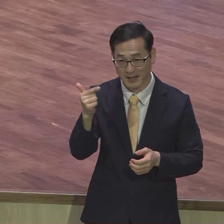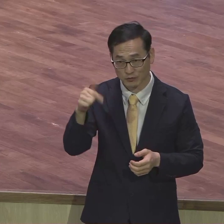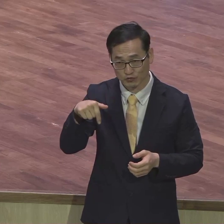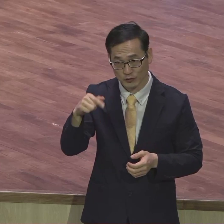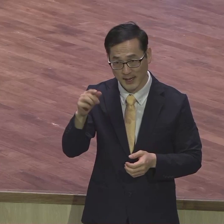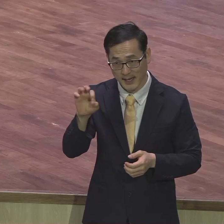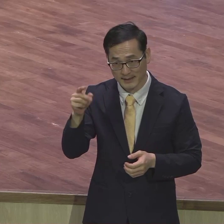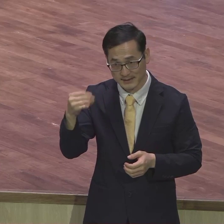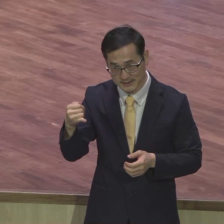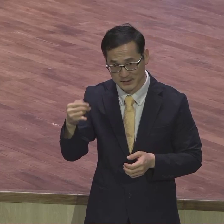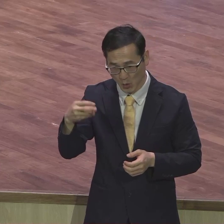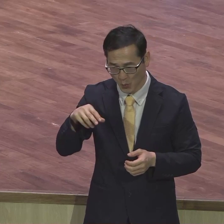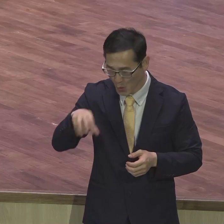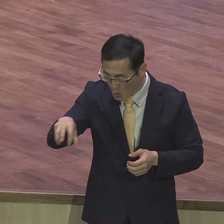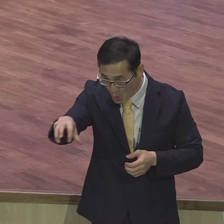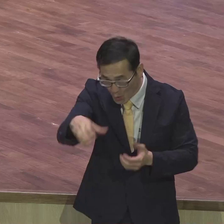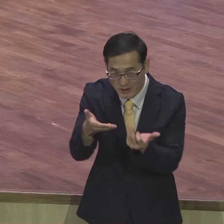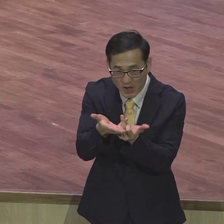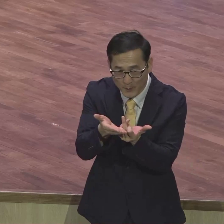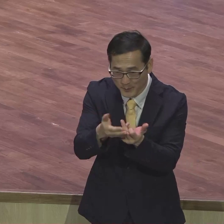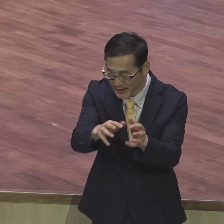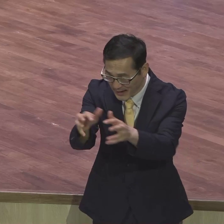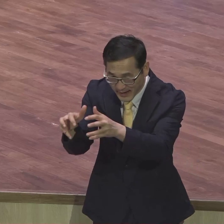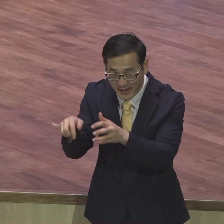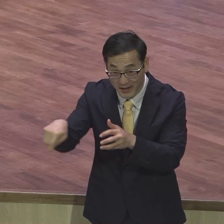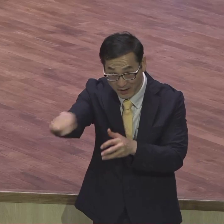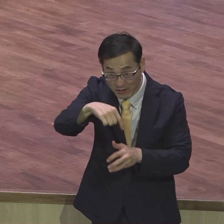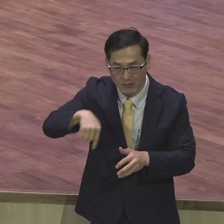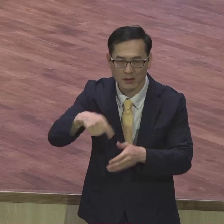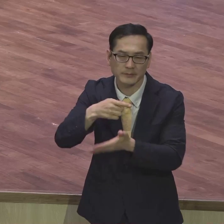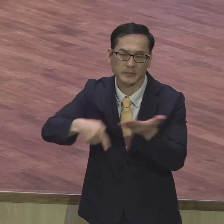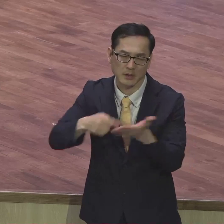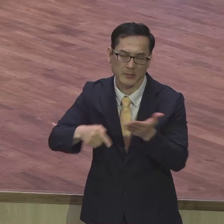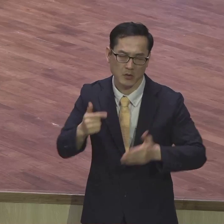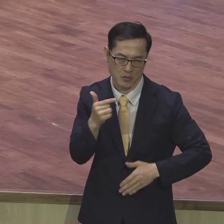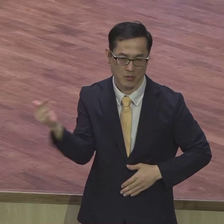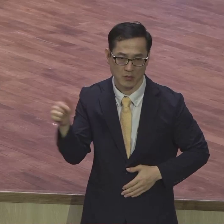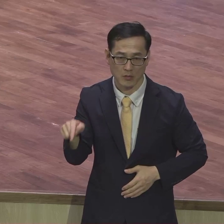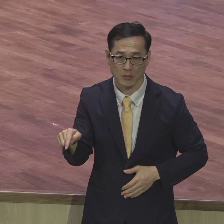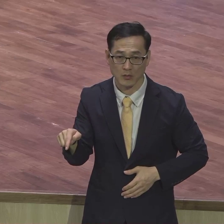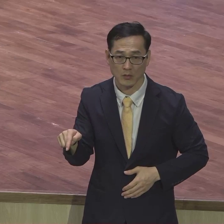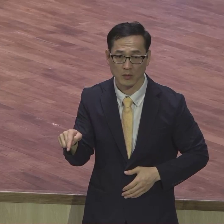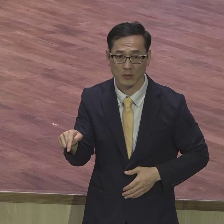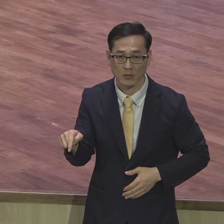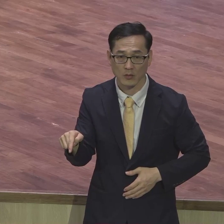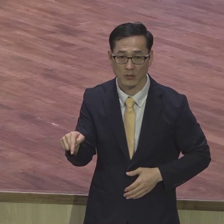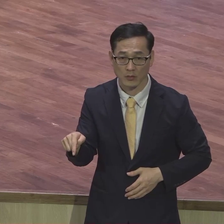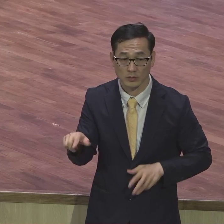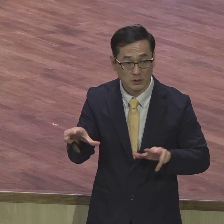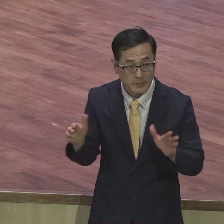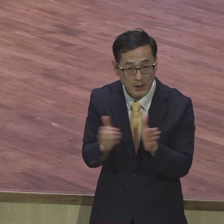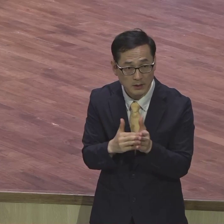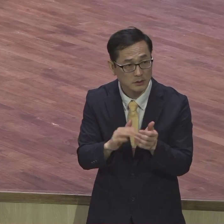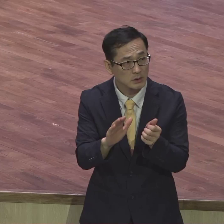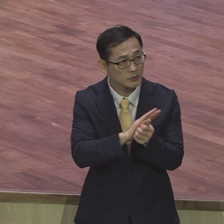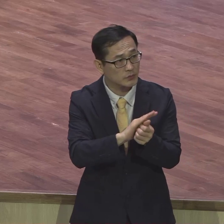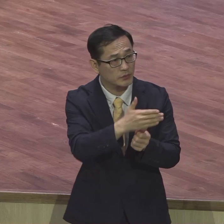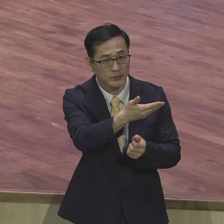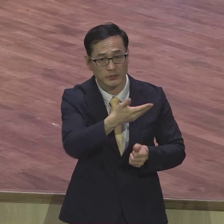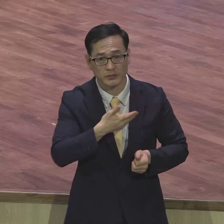섬나라들이 엄청 피해를 봤는데 한 번도 자기들을 위로해 주는 이런 행사가